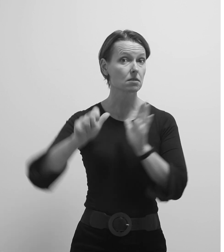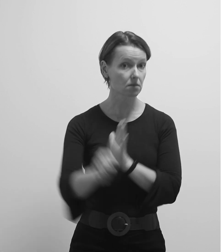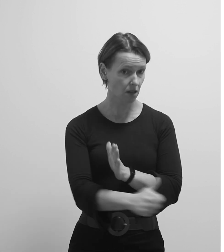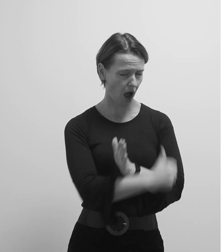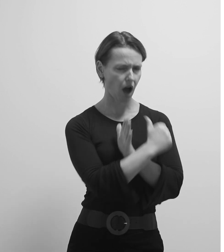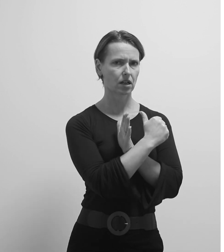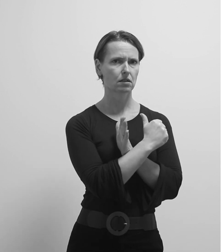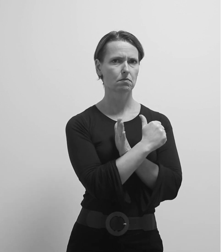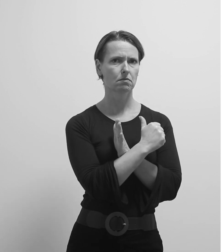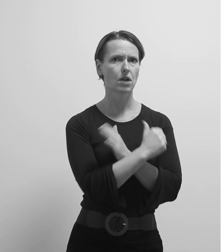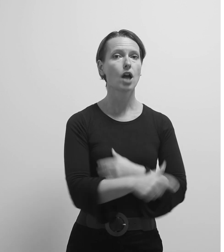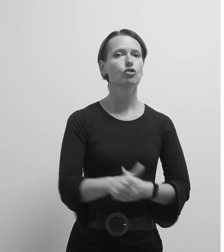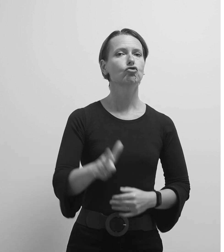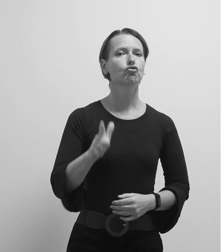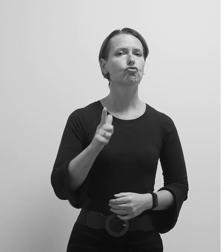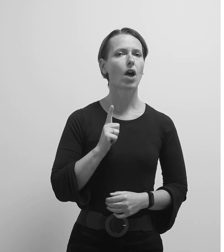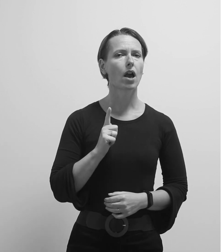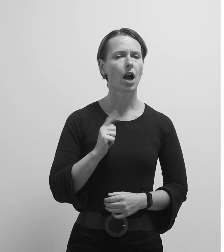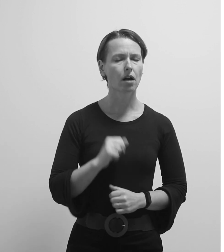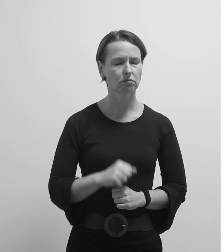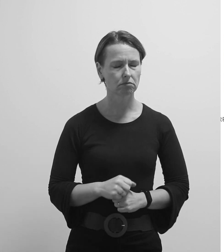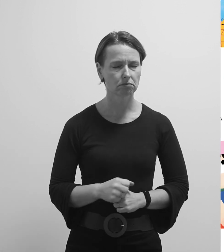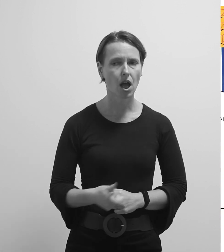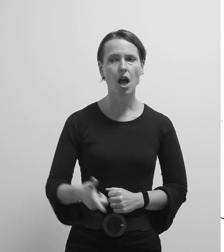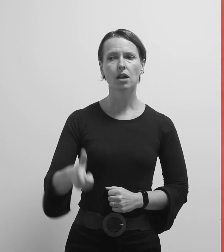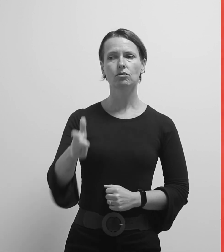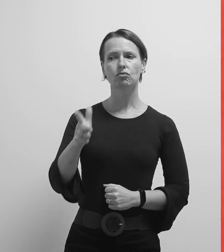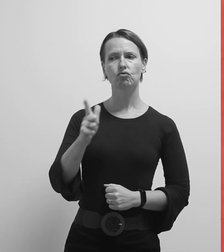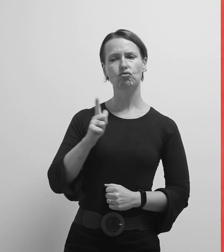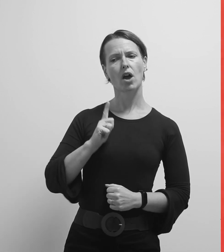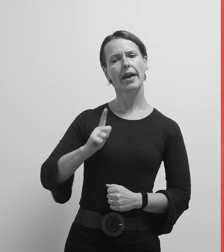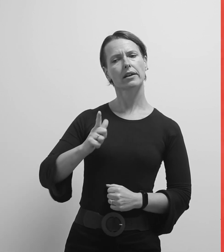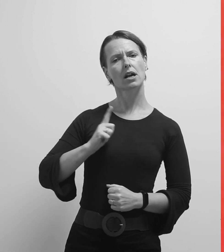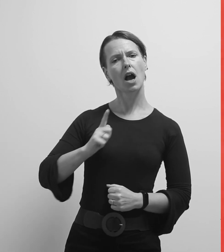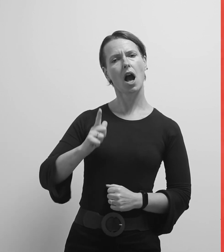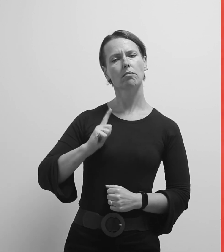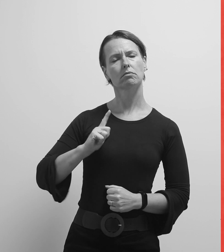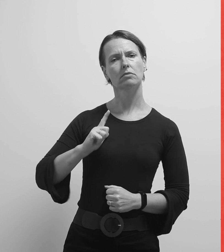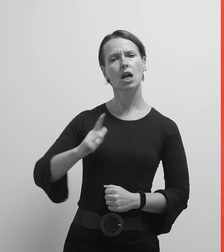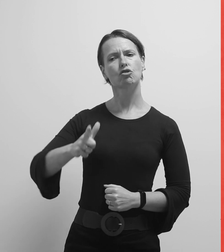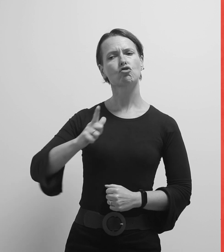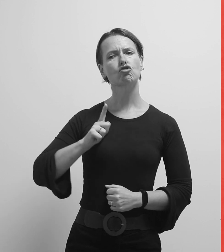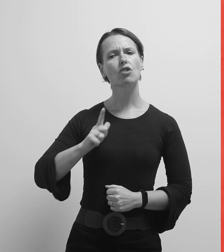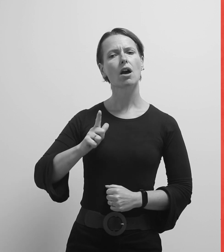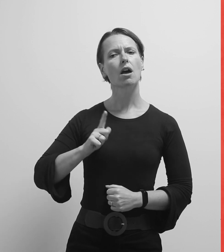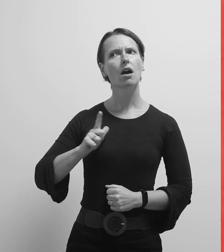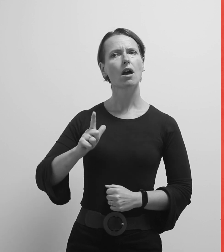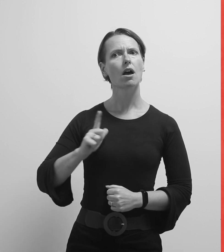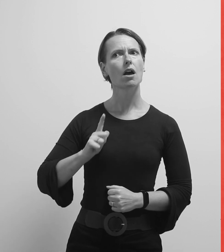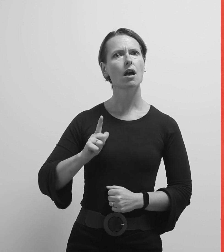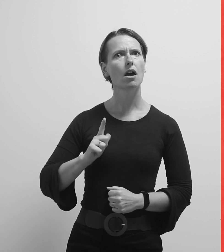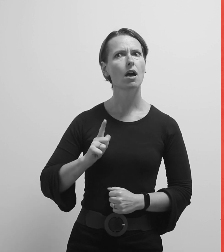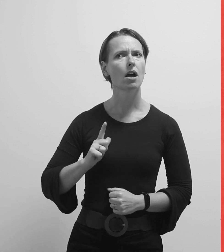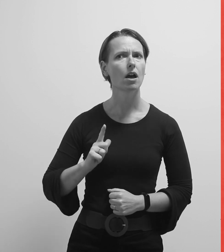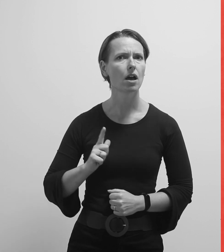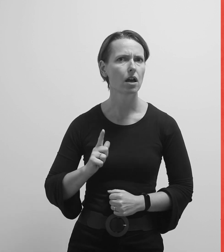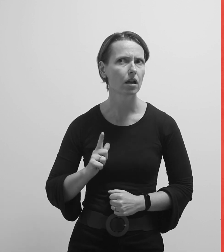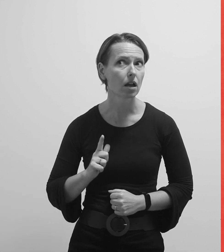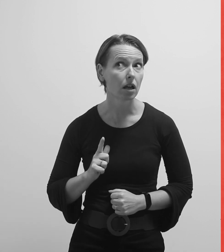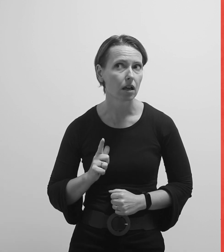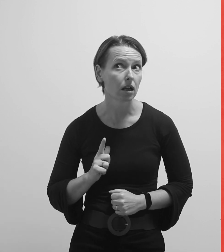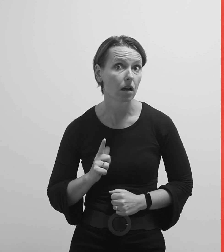sakriti se i čekati, čekati, čekati,